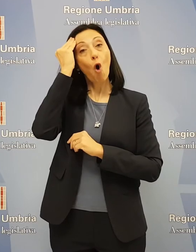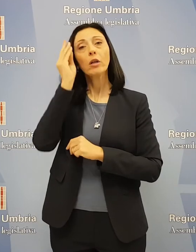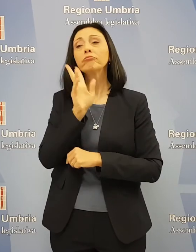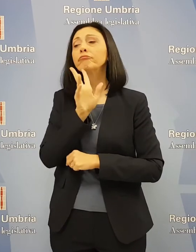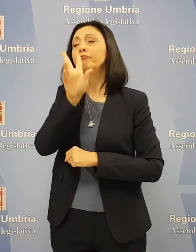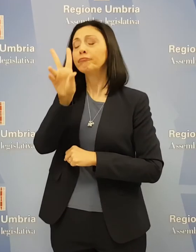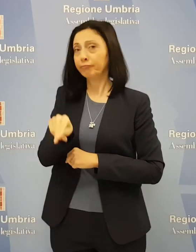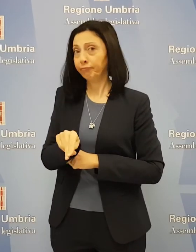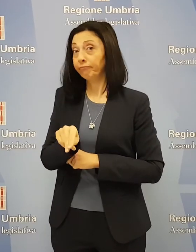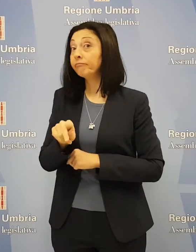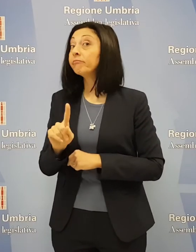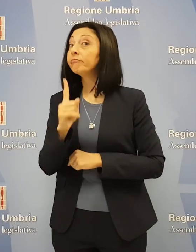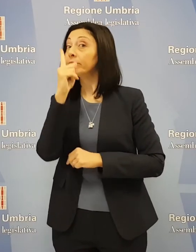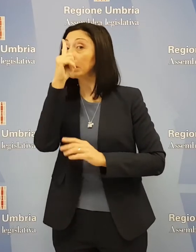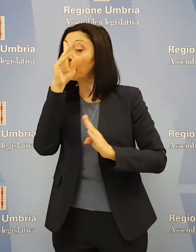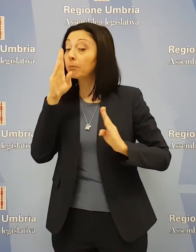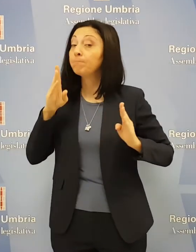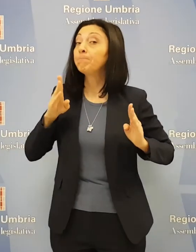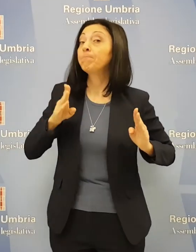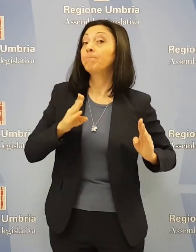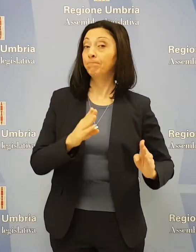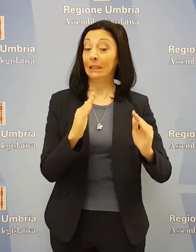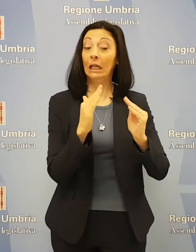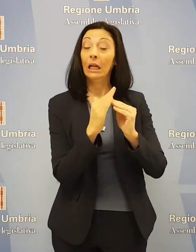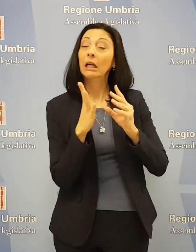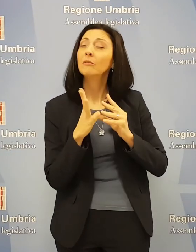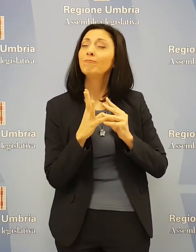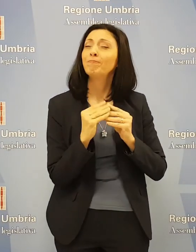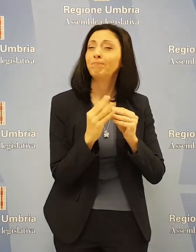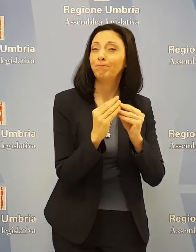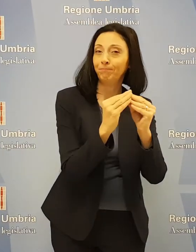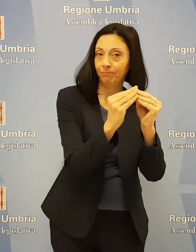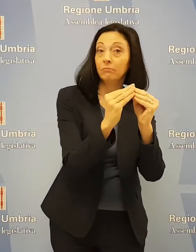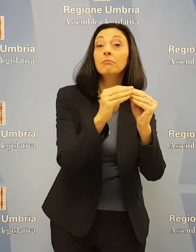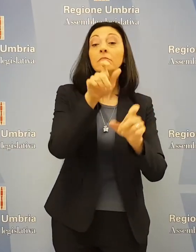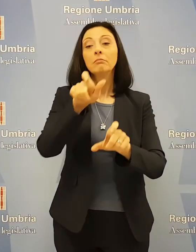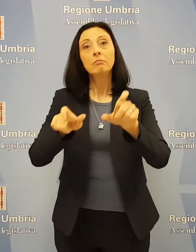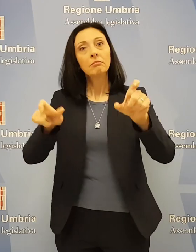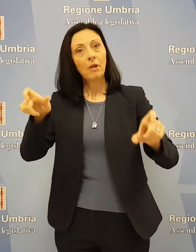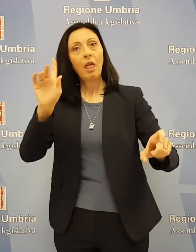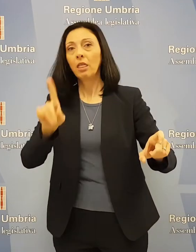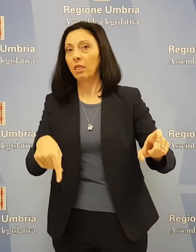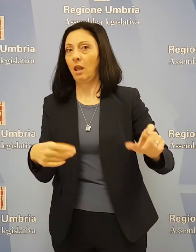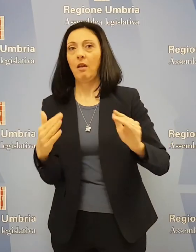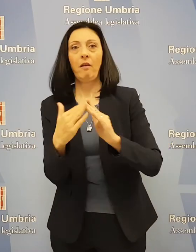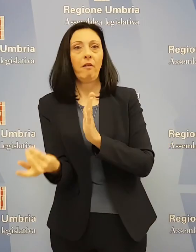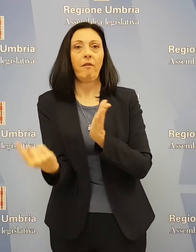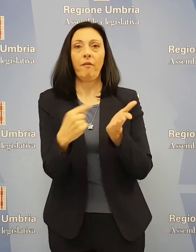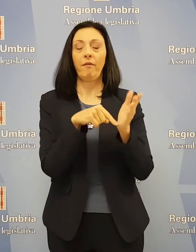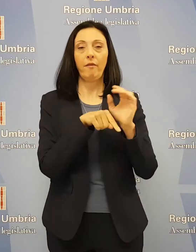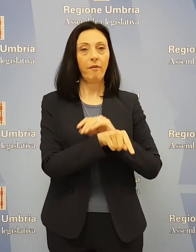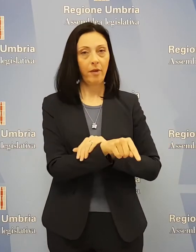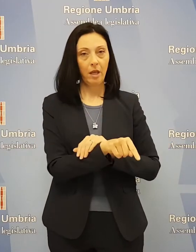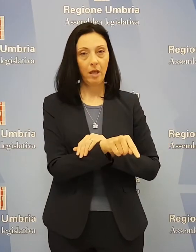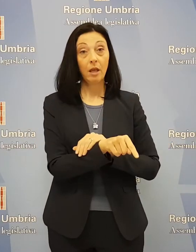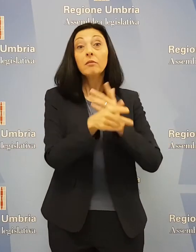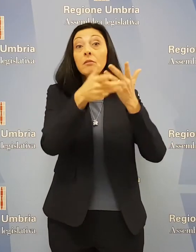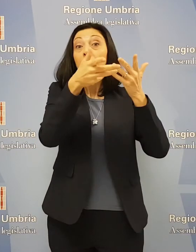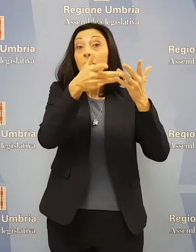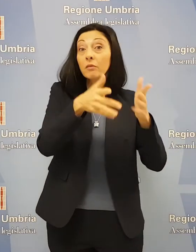che prima è necessario far partire in concreto la ricostruzione e far rientrare la popolazione nelle proprie case. Solo dopo